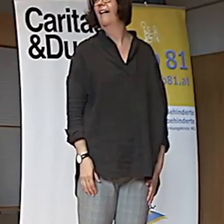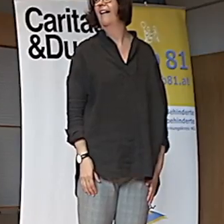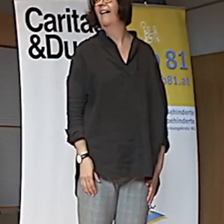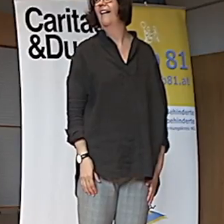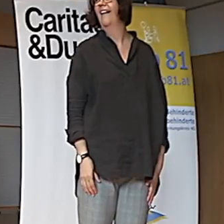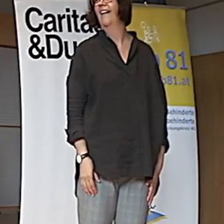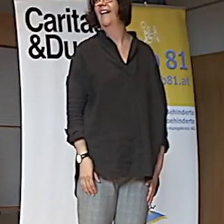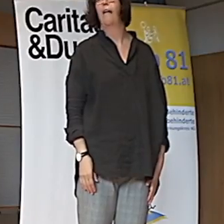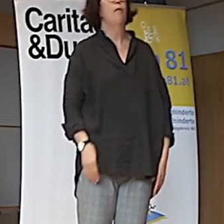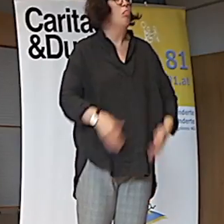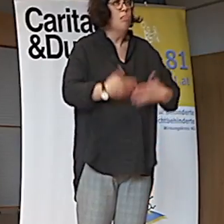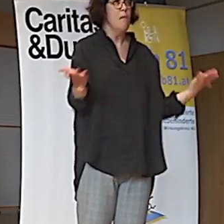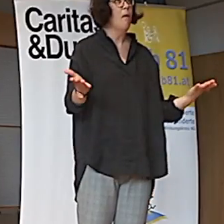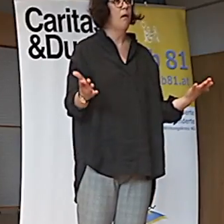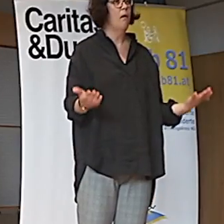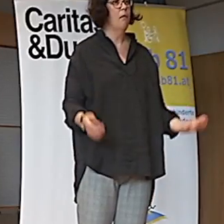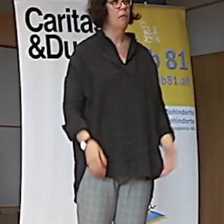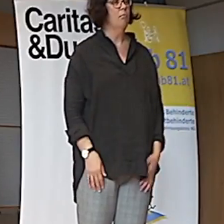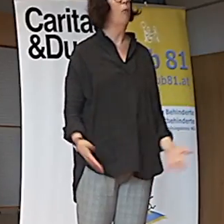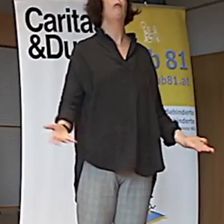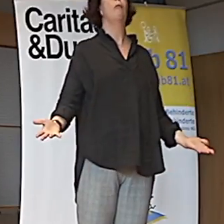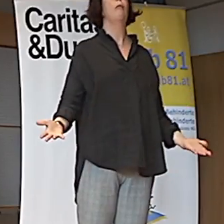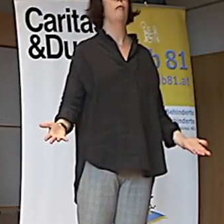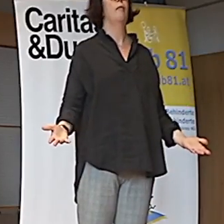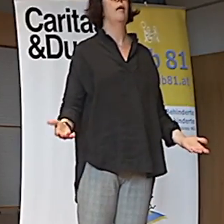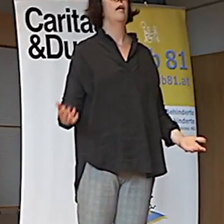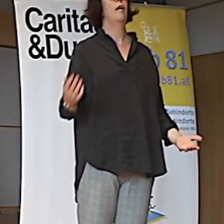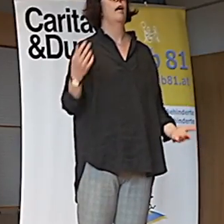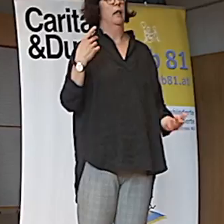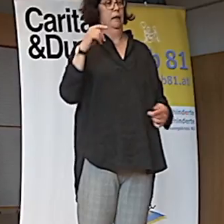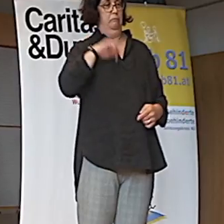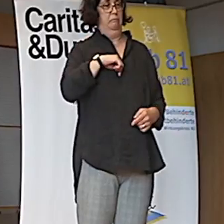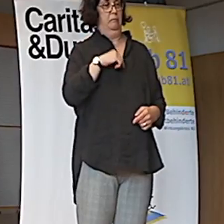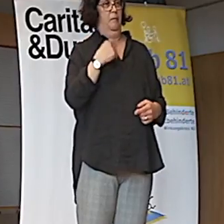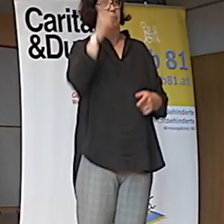Trocken ist nie. In dem Moment, wie er das realisiert.